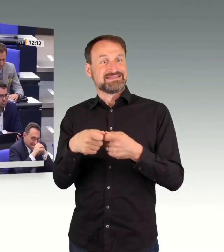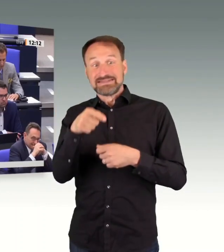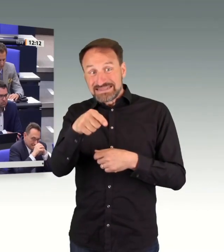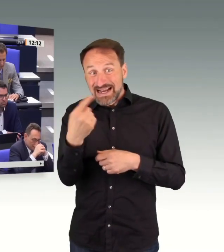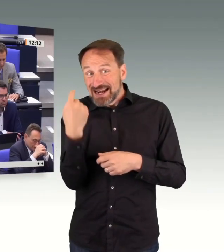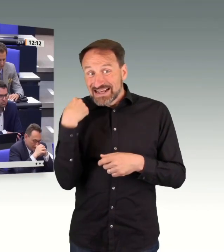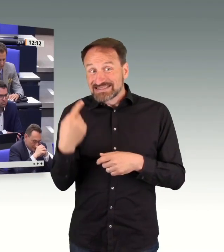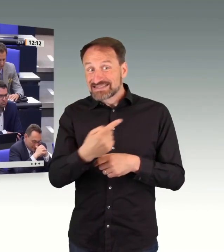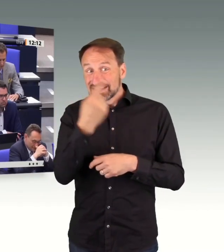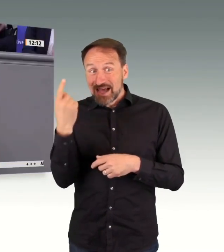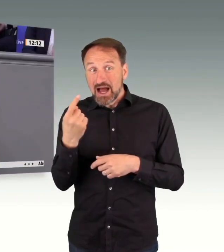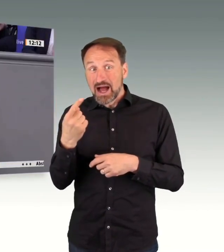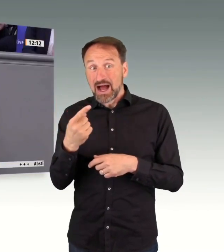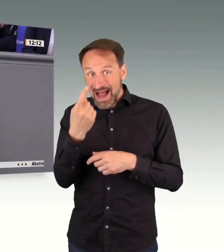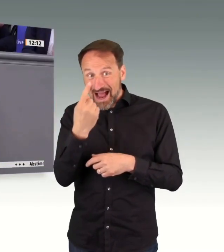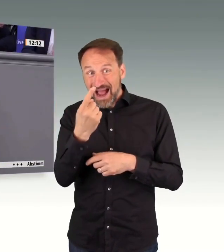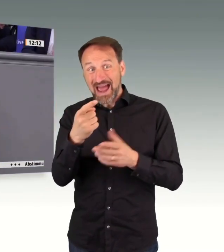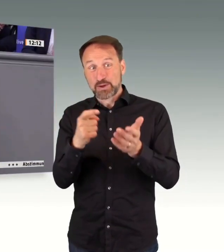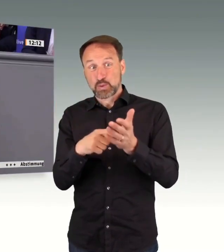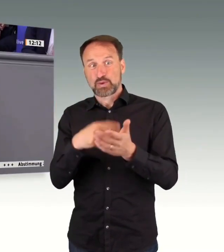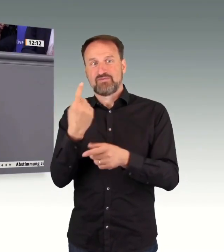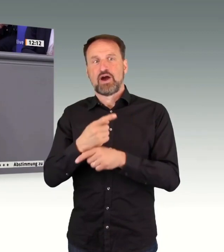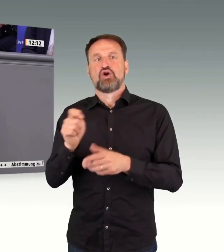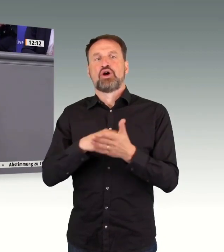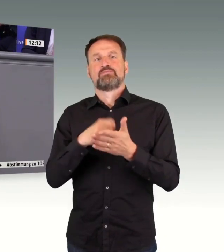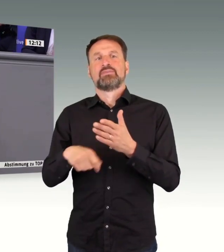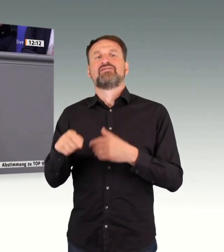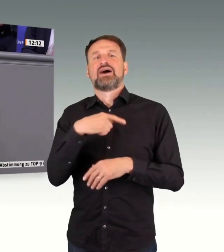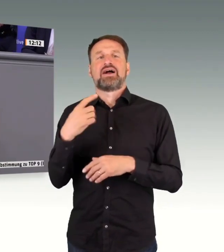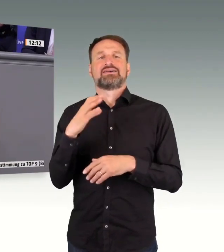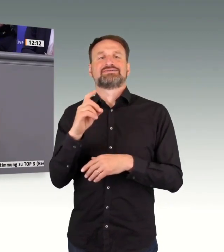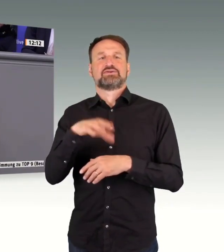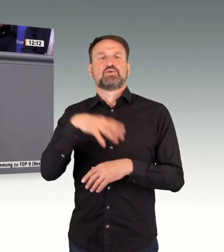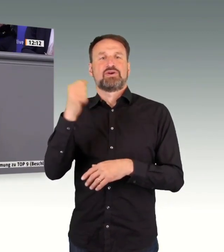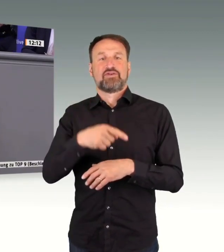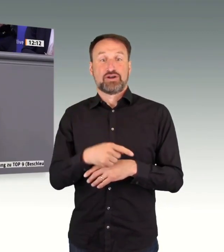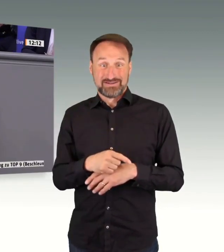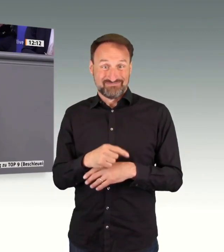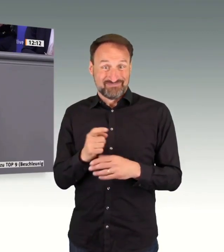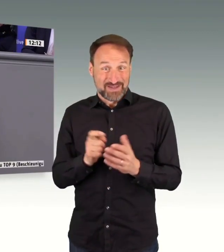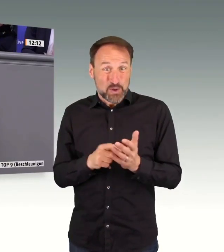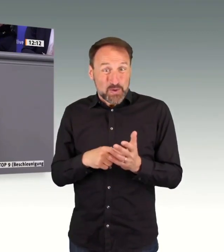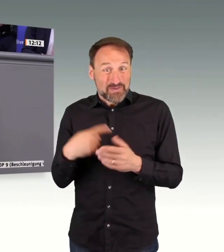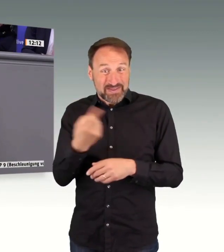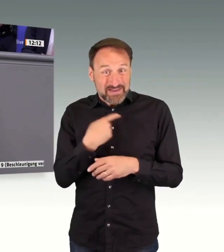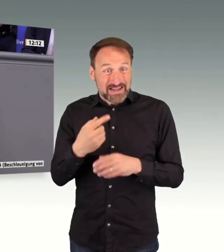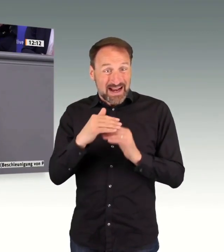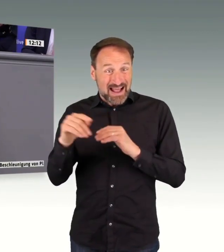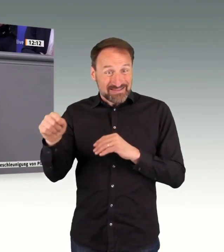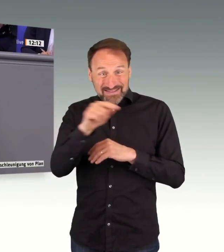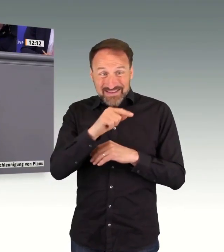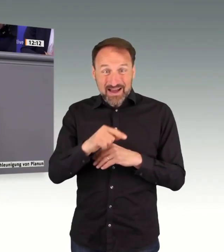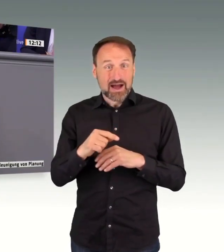gemeinsam mit Ihnen machen? Erstmal vielen Dank auch für das Angebot. Das nehmen wir gerne an. Ich möchte Ihnen aber auch aus der Praxis bei mir, auch aus meinem Wahlkreis, durchaus